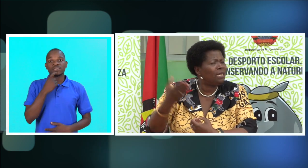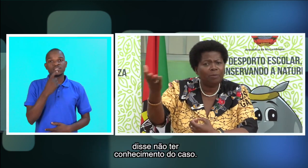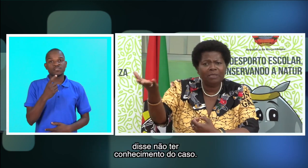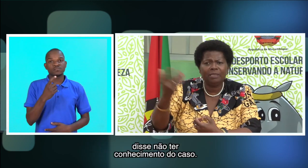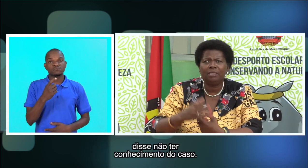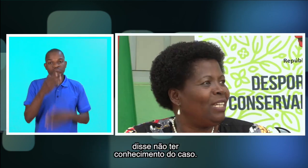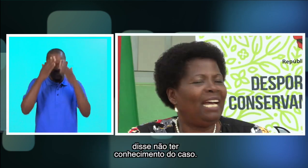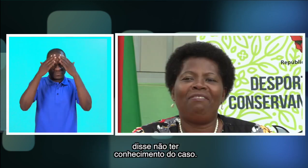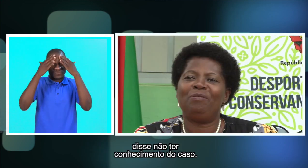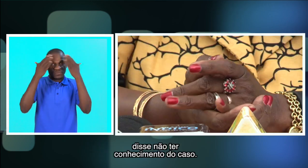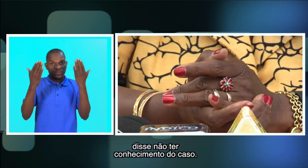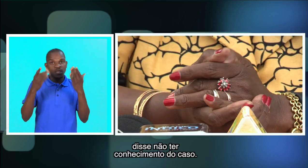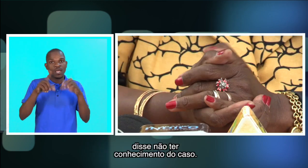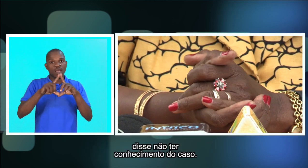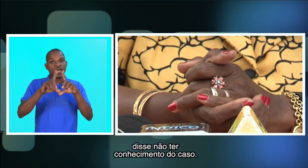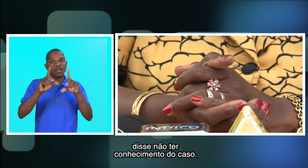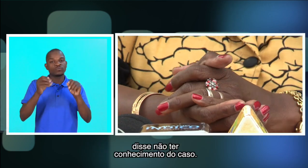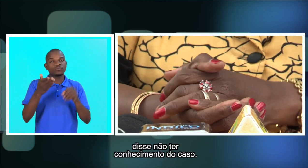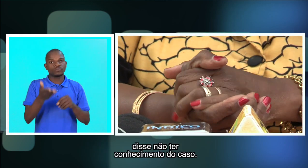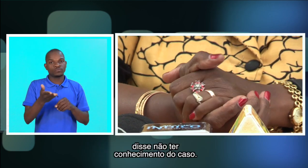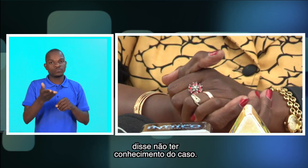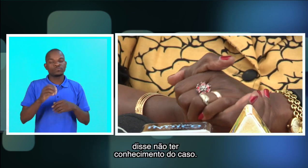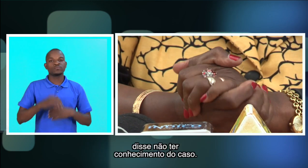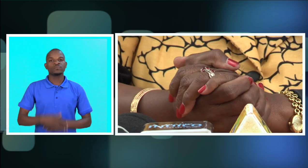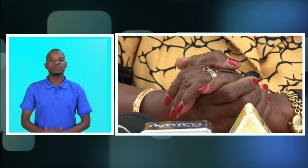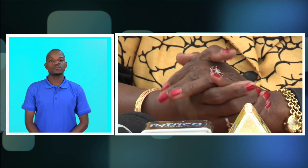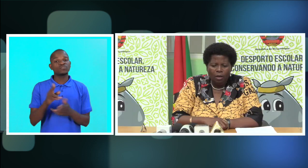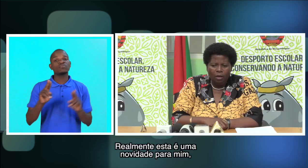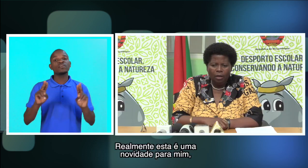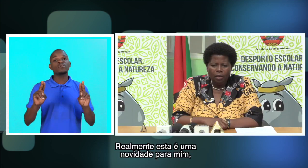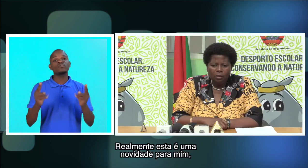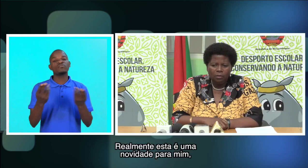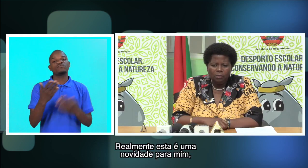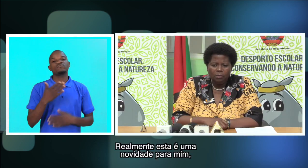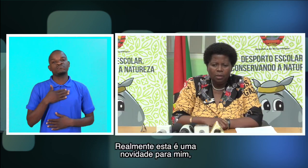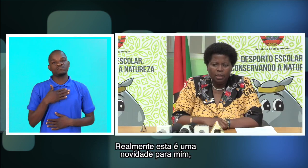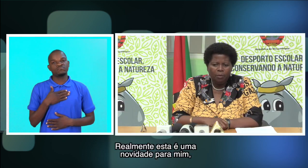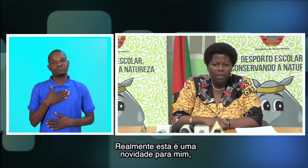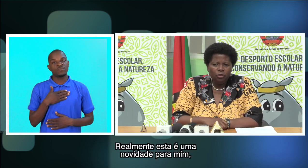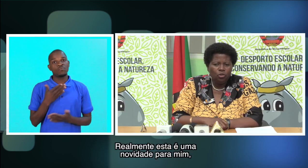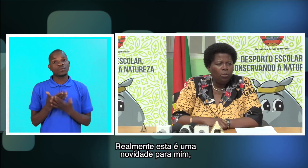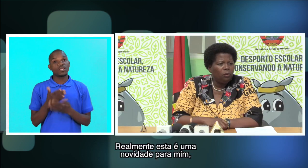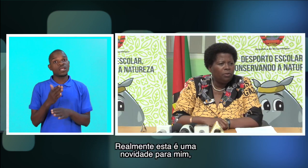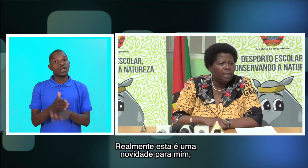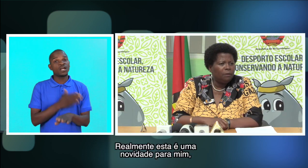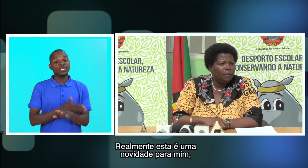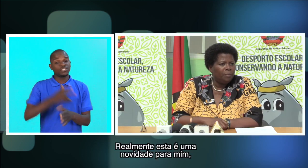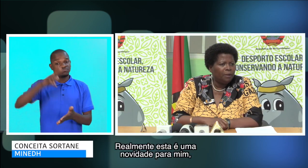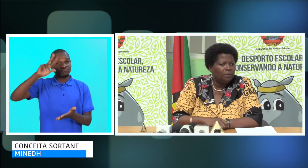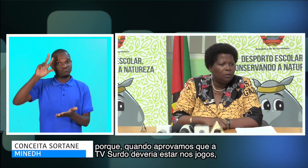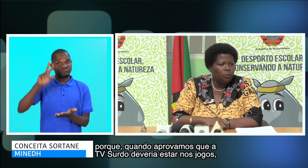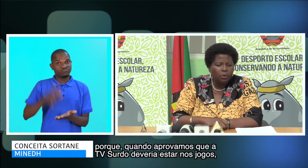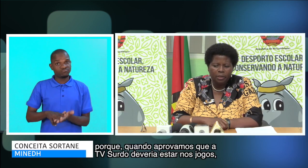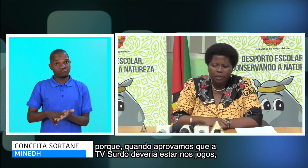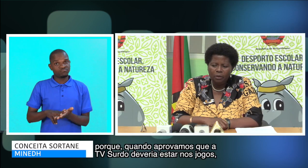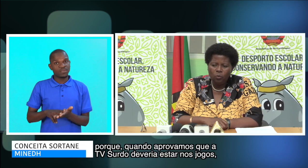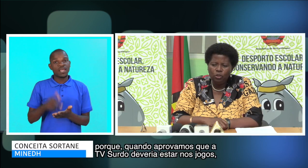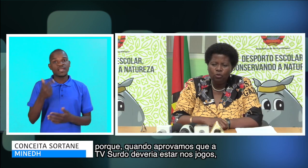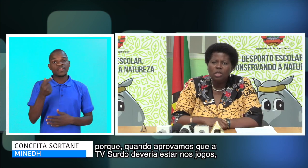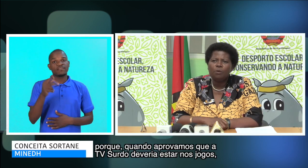disse não ter conhecimento do caso. Realmente isso é uma novidade para mim. Porque quando nós